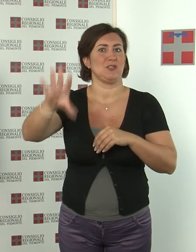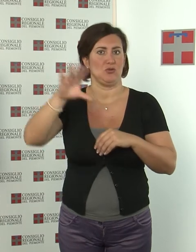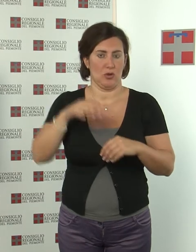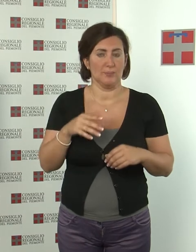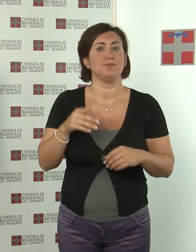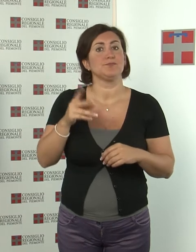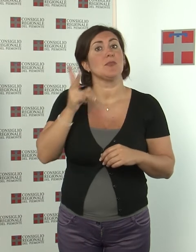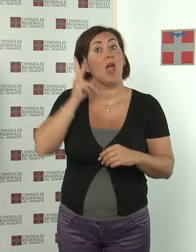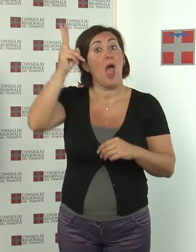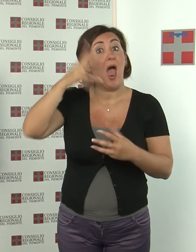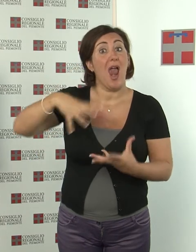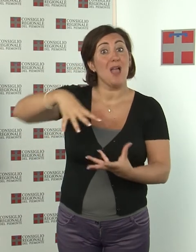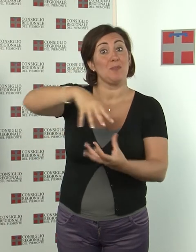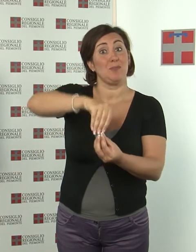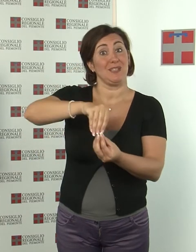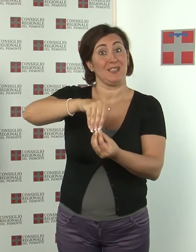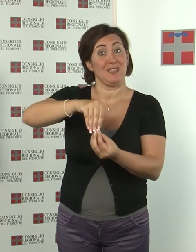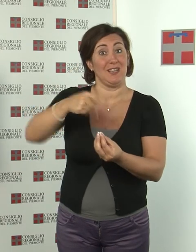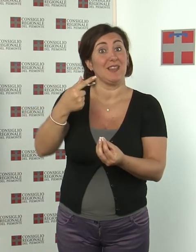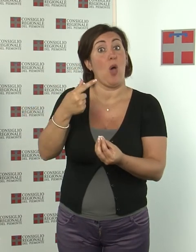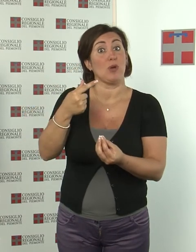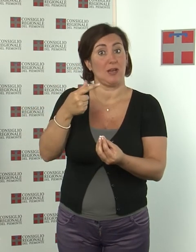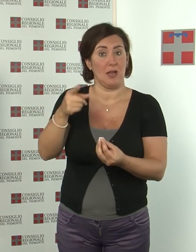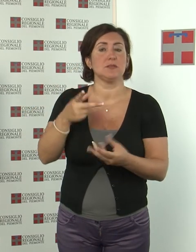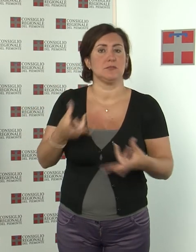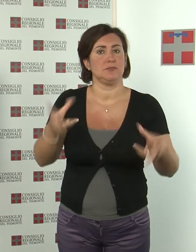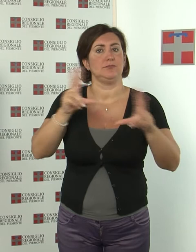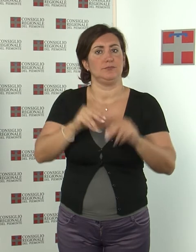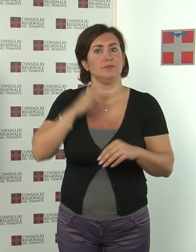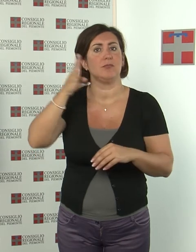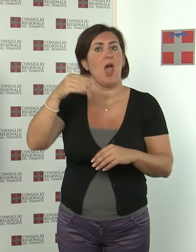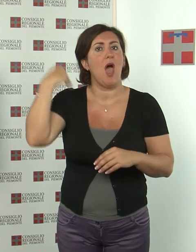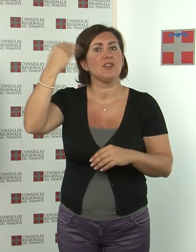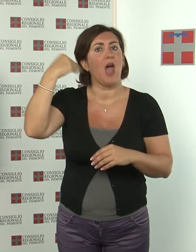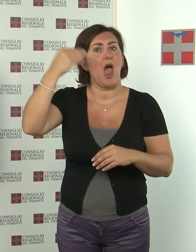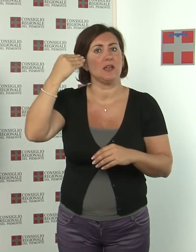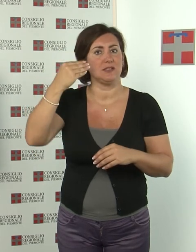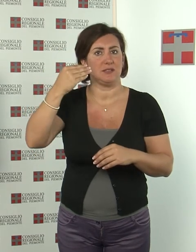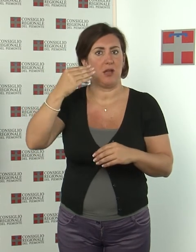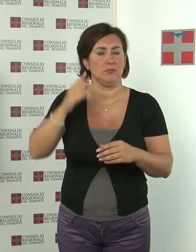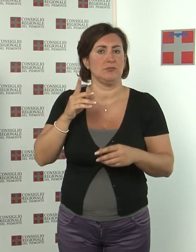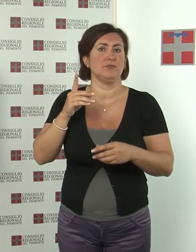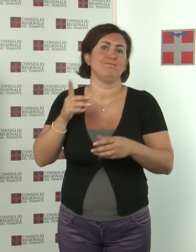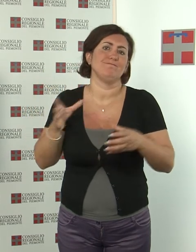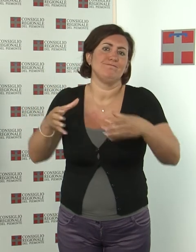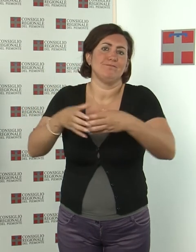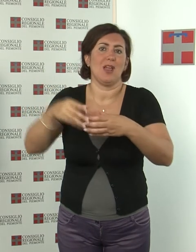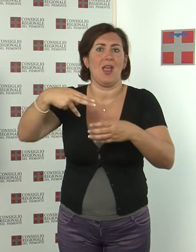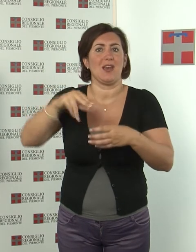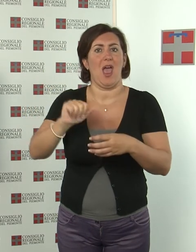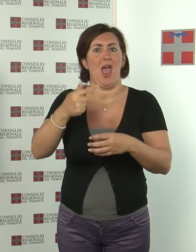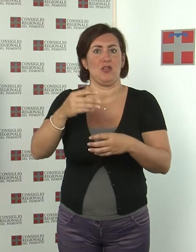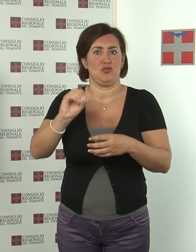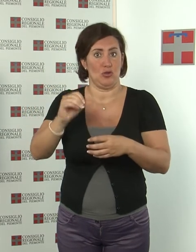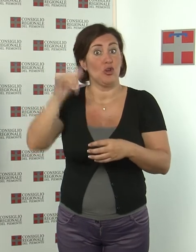missione di pace in Afghanistan dove guiderà il comando nato per la regione ovest del paese. A Torino presso la caserma